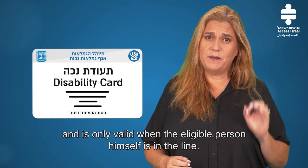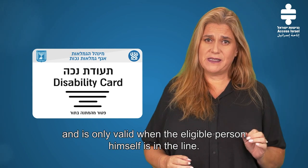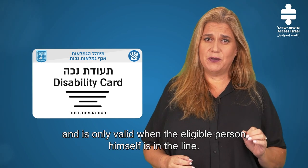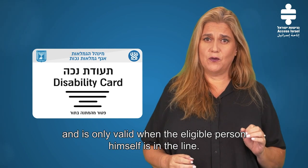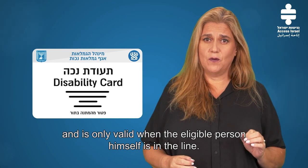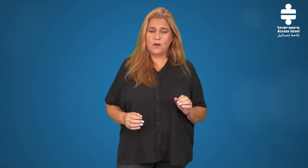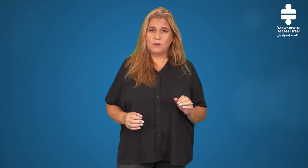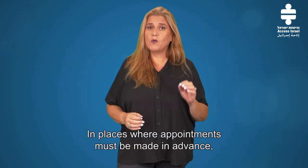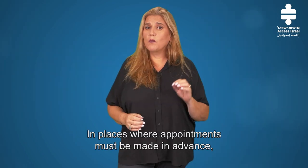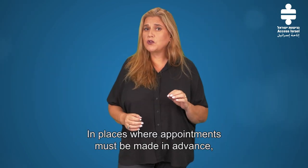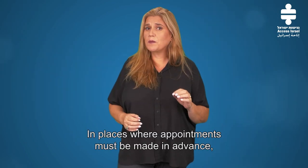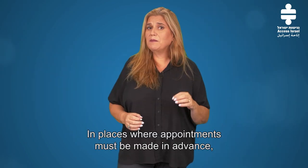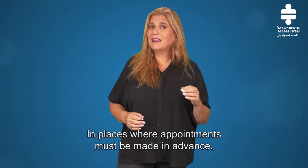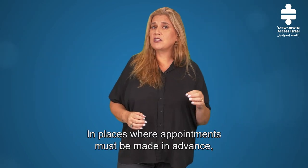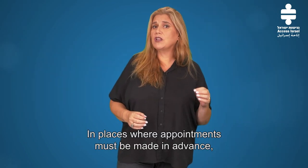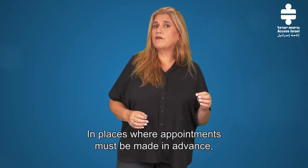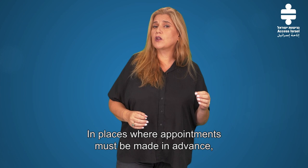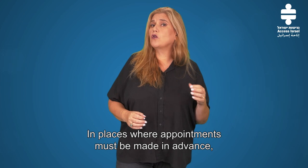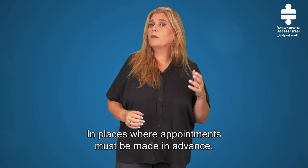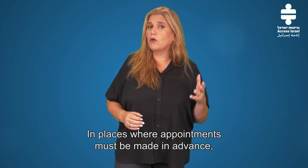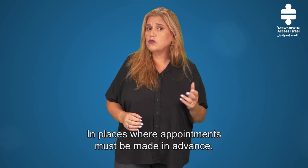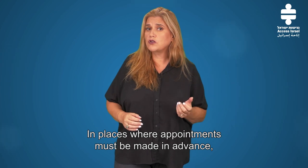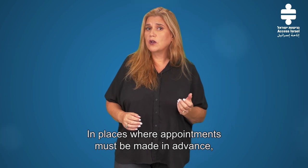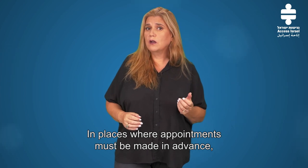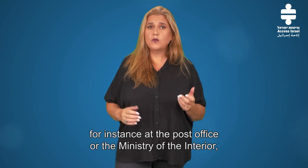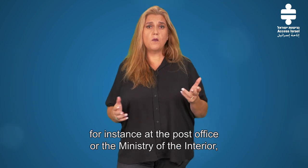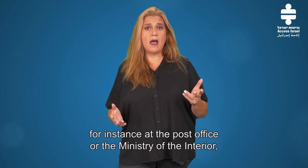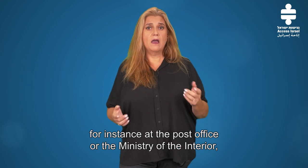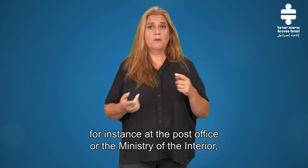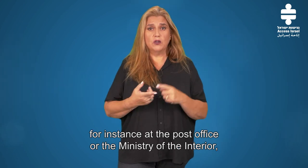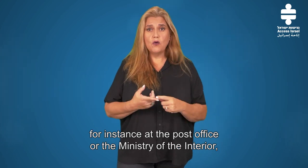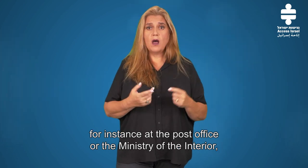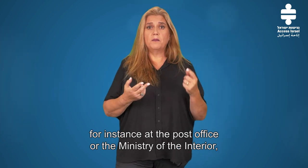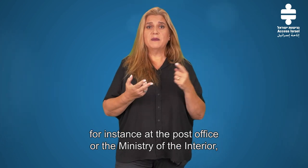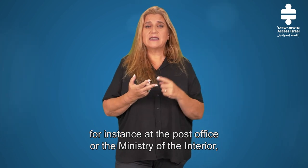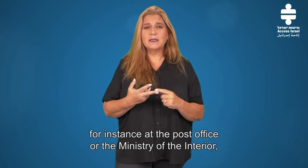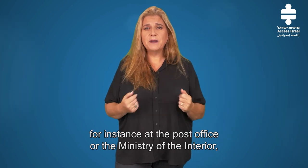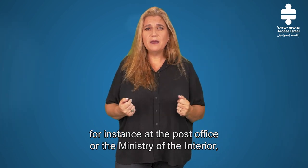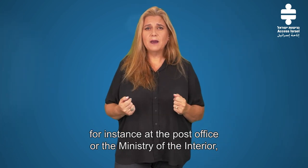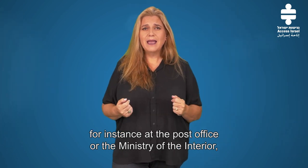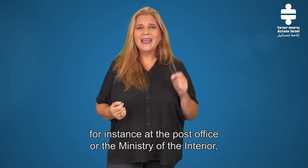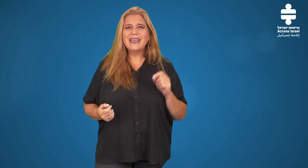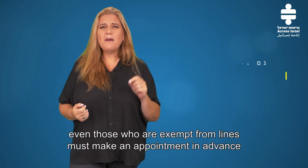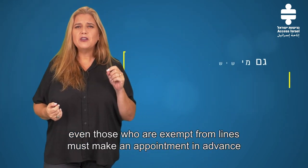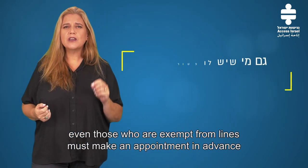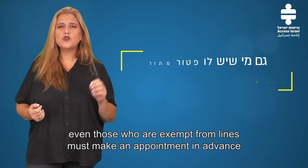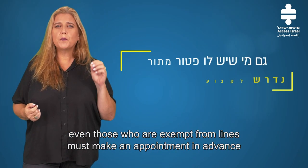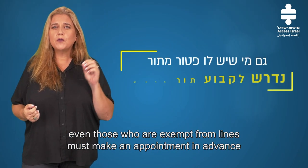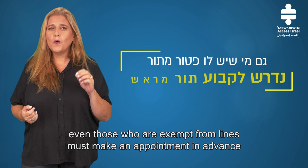נמצא בתור במקומות שבהם נדרש לקבוע תור מראש לדוגמה בדואר, במשרד הפנים, גם מי שיש לו פתור